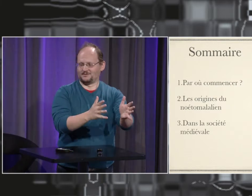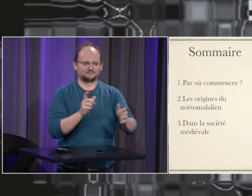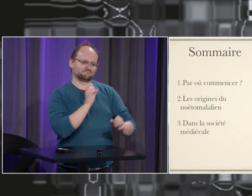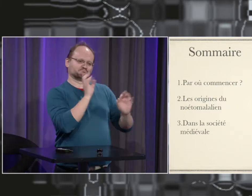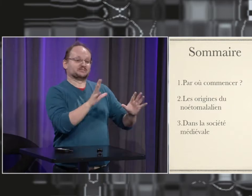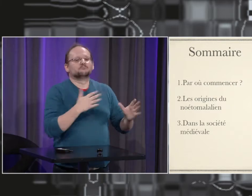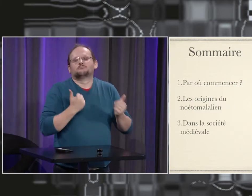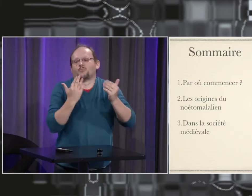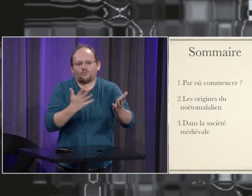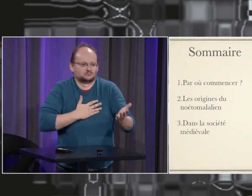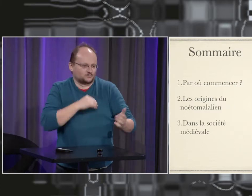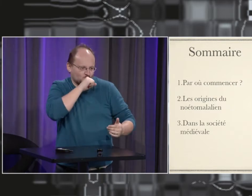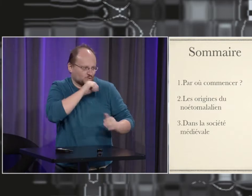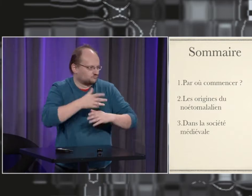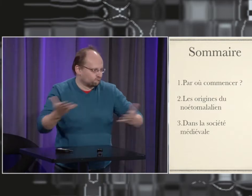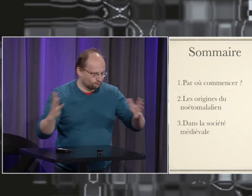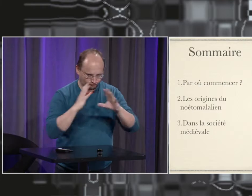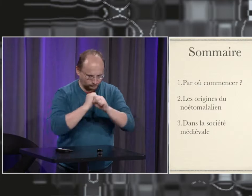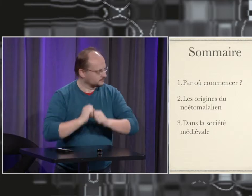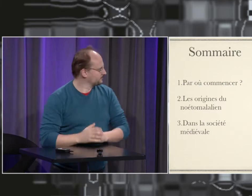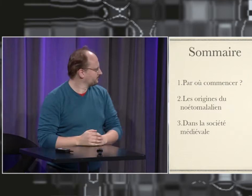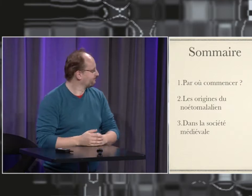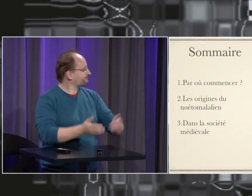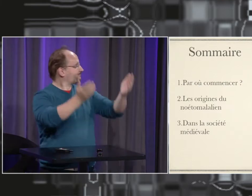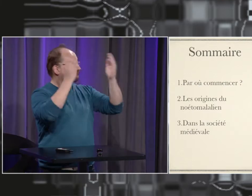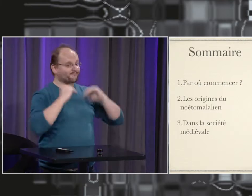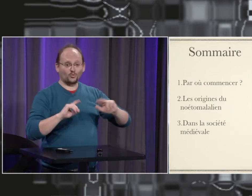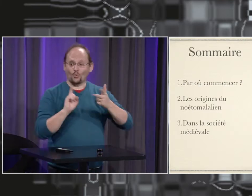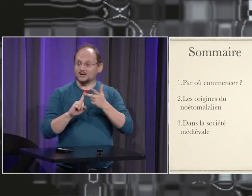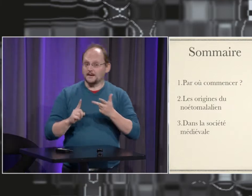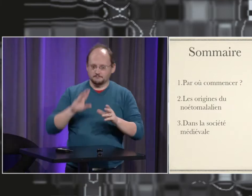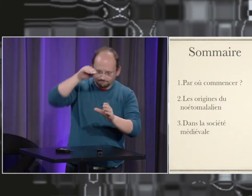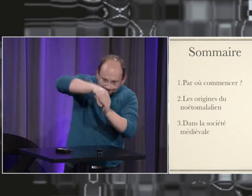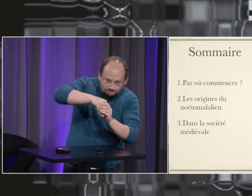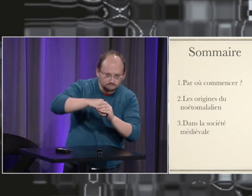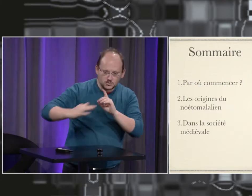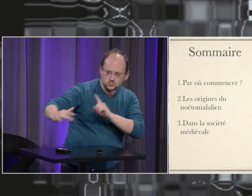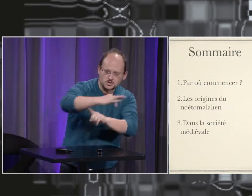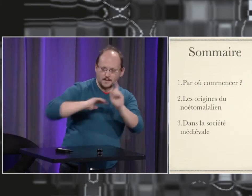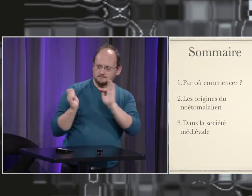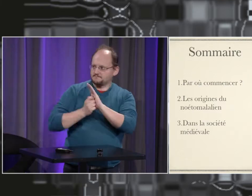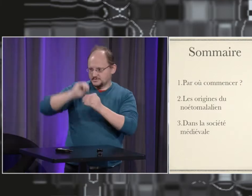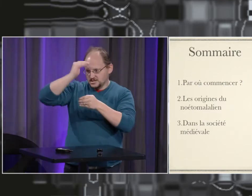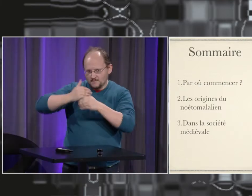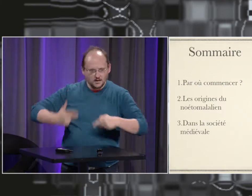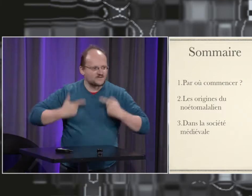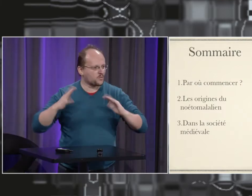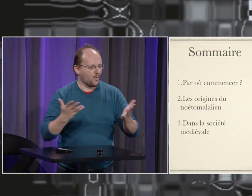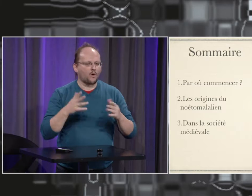sans parole. C'est avoir une parole, mais sans voix. Et ça correspond parfaitement à la langue des signes. Et enfin, va